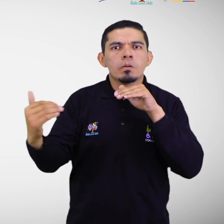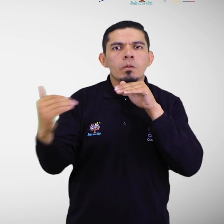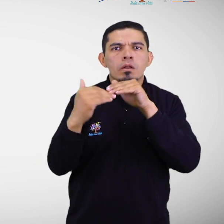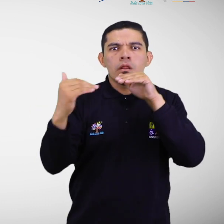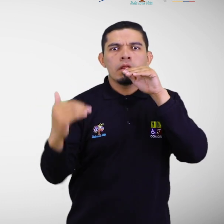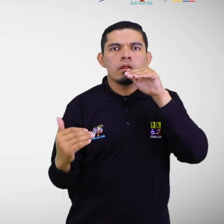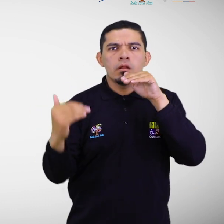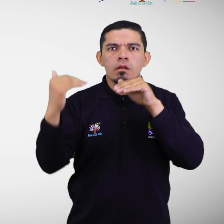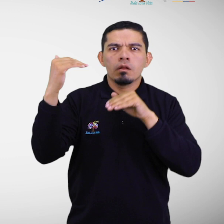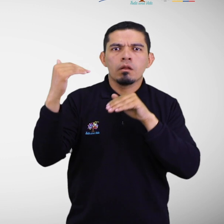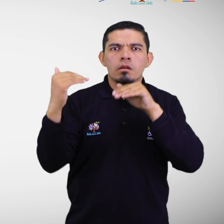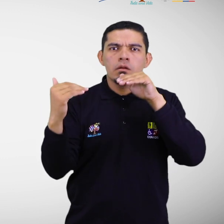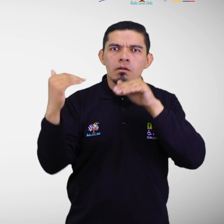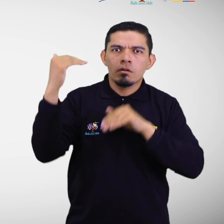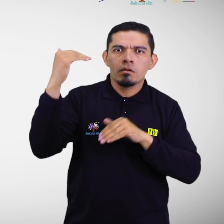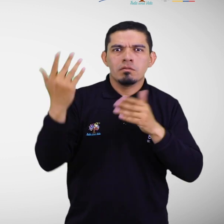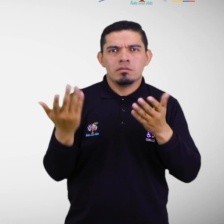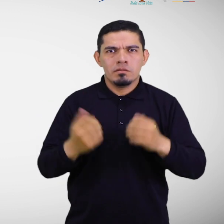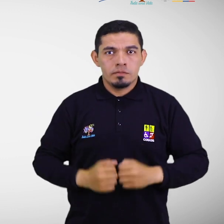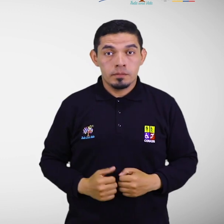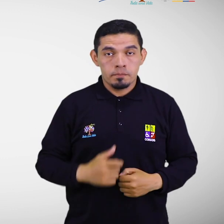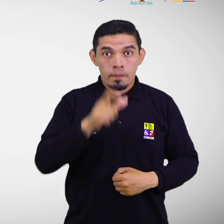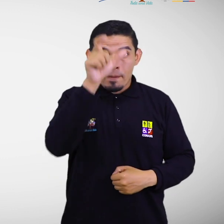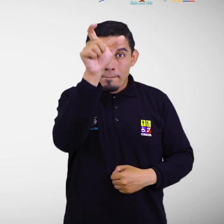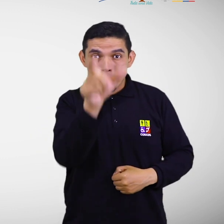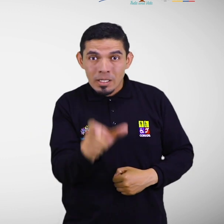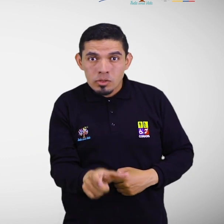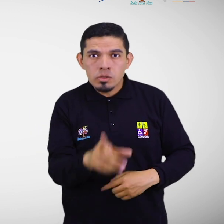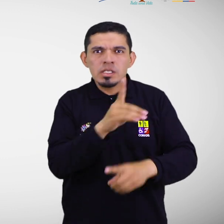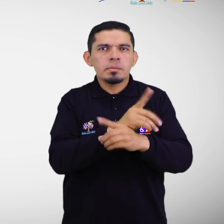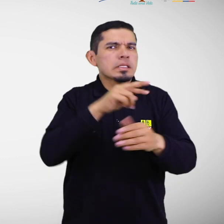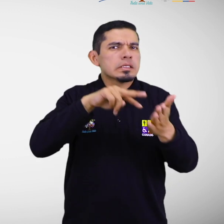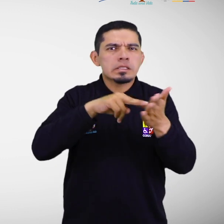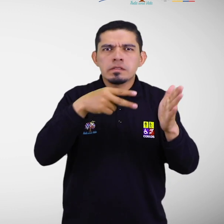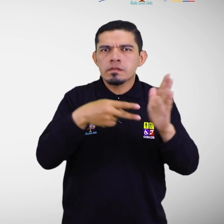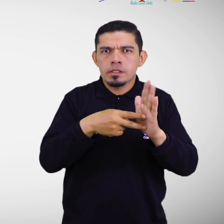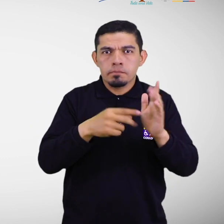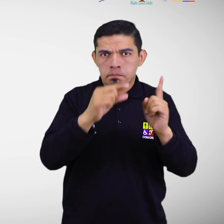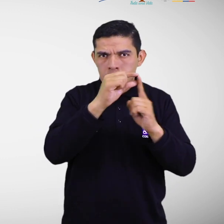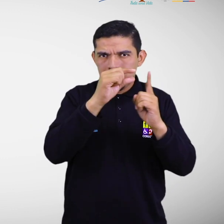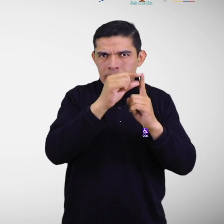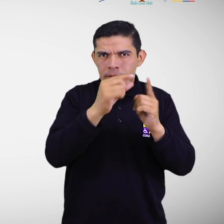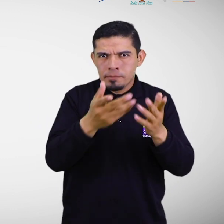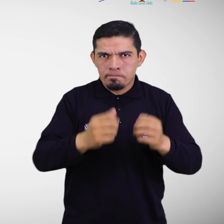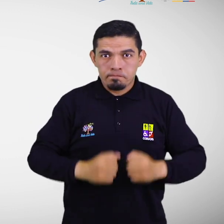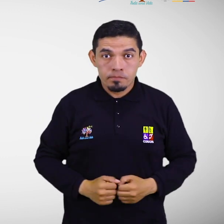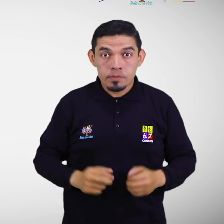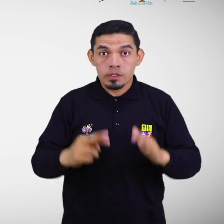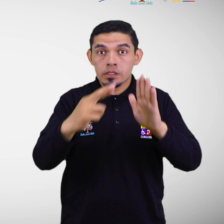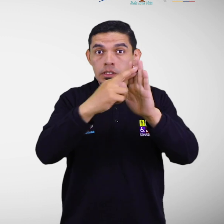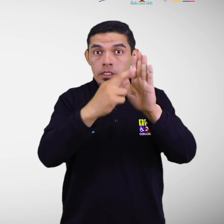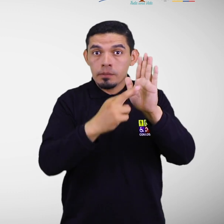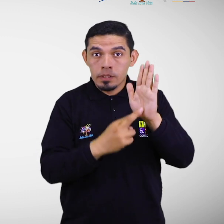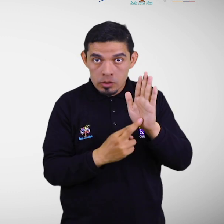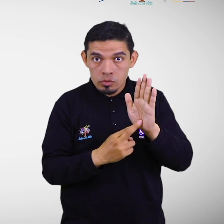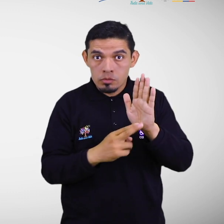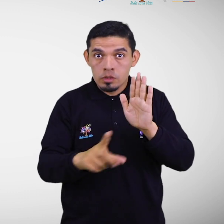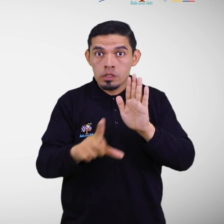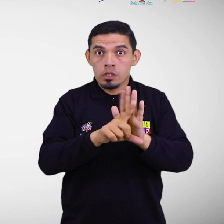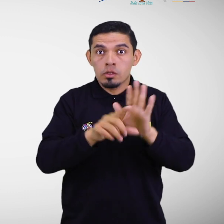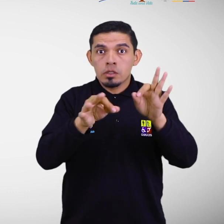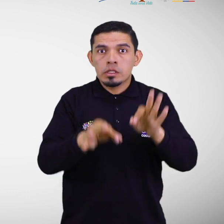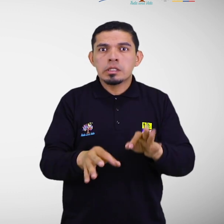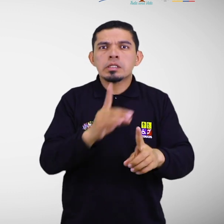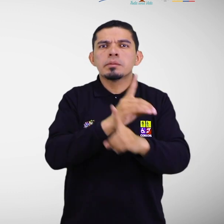Personas con discapacidad. El artículo 1 del Reglamento a la Ley Orgánica de Discapacidades del Ecuador señala que se